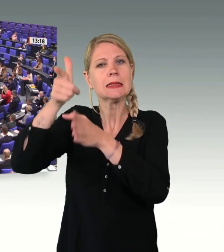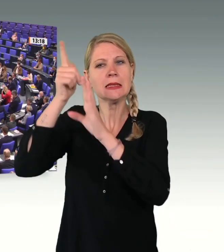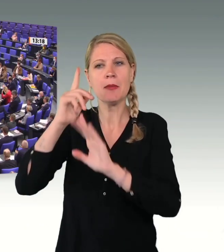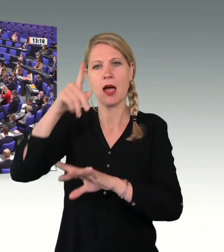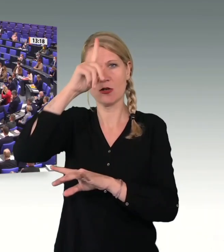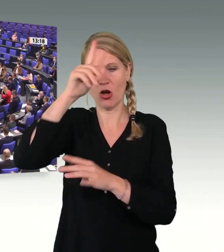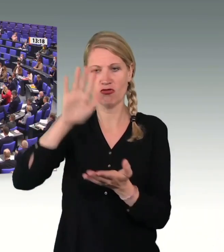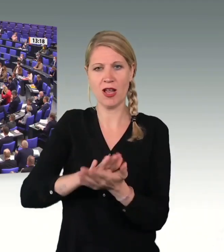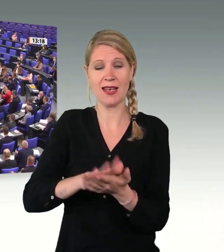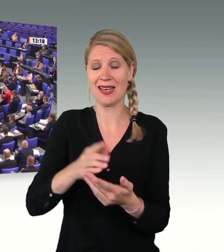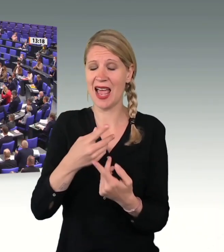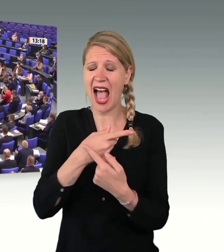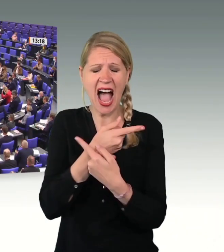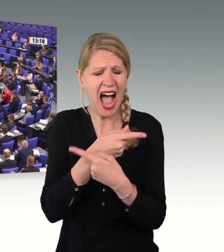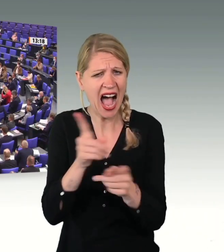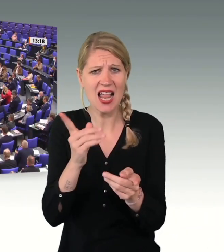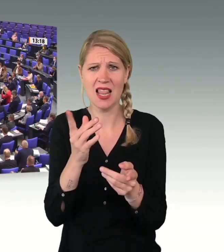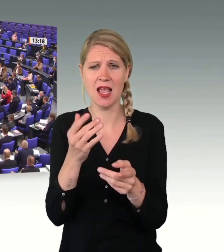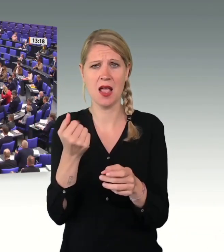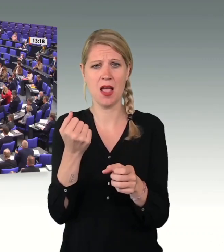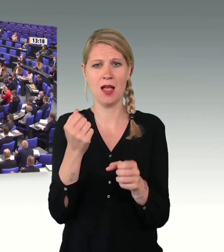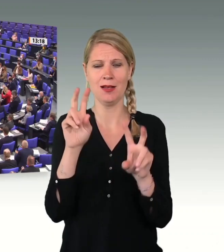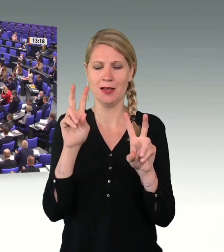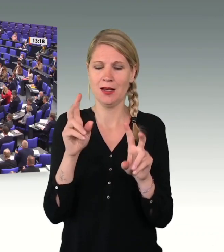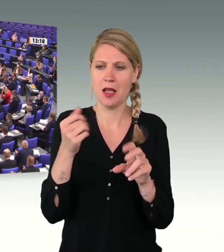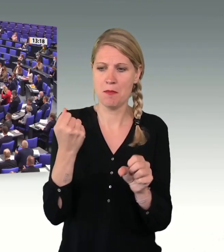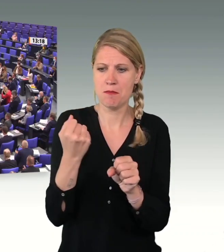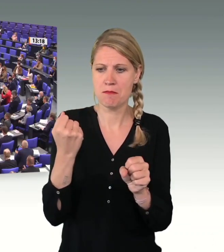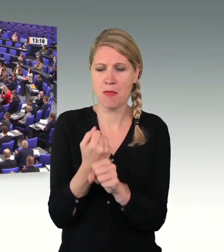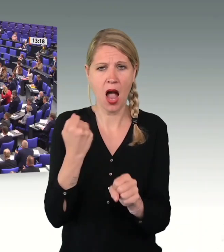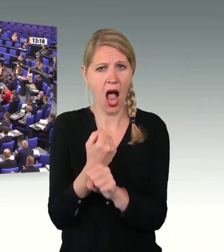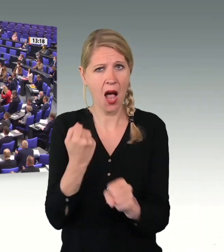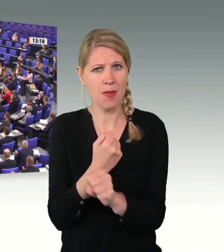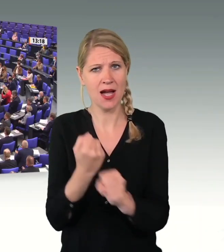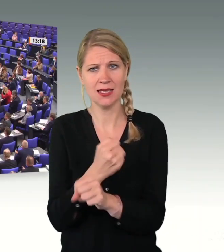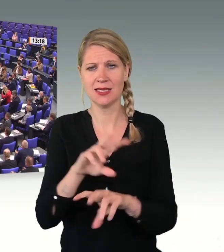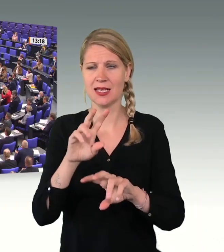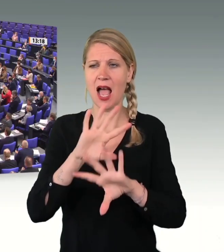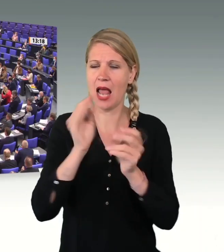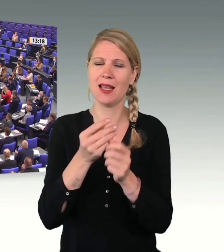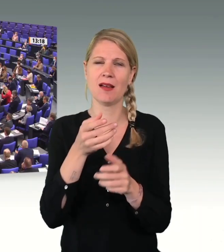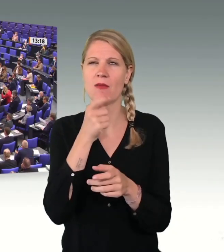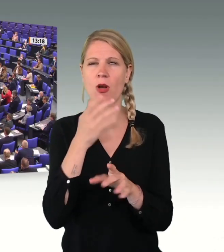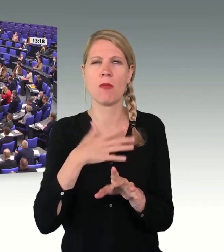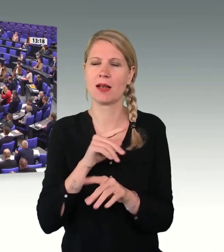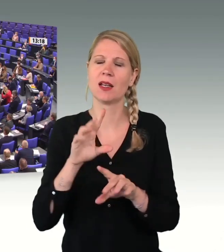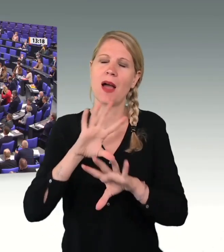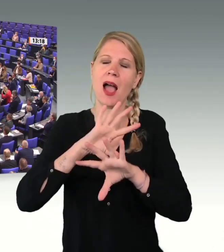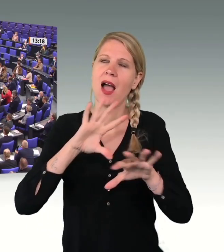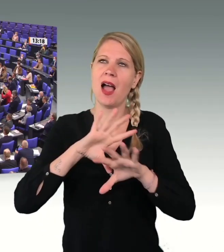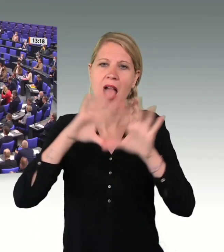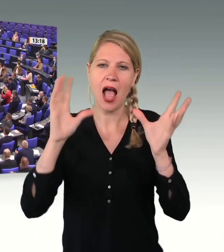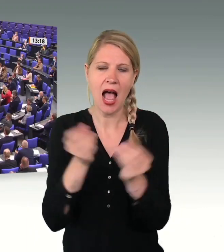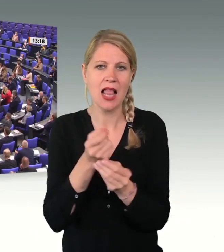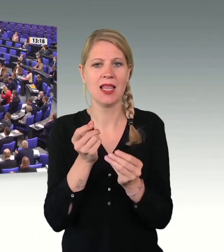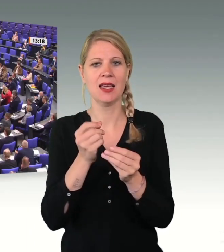standen, alle berufstätig, alle, ich mag nicht dieses Wort, aber alle bestens integriert. Ich wirke ein paternalistisch, aber ich verwende es, damit Sie